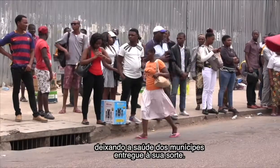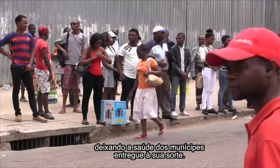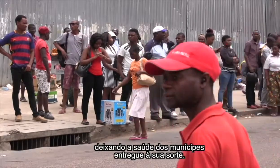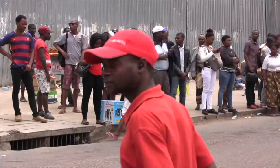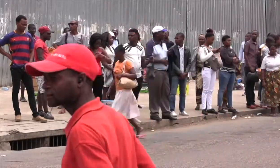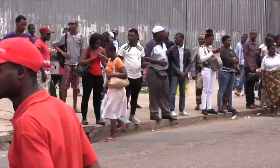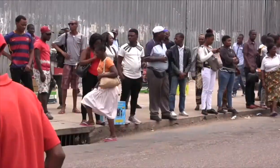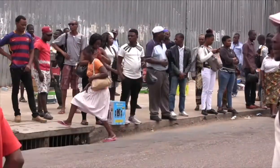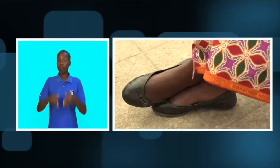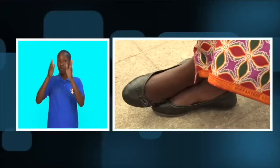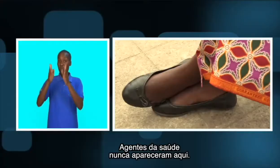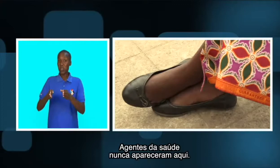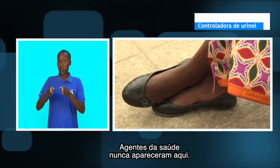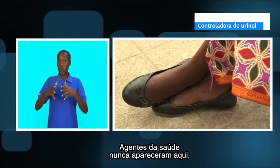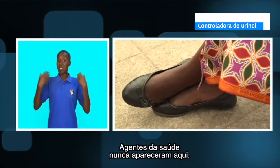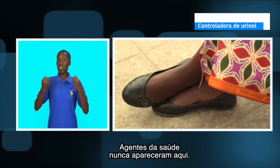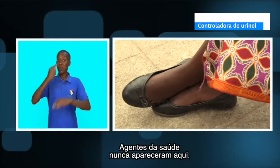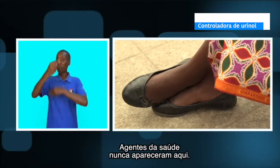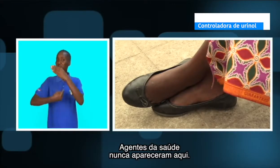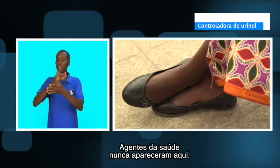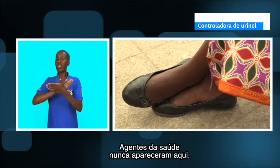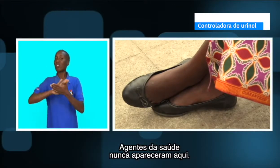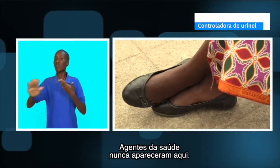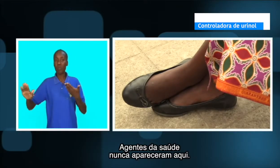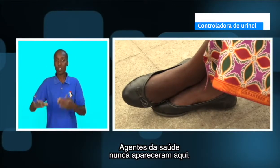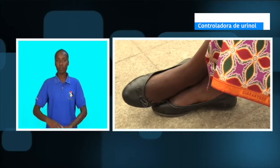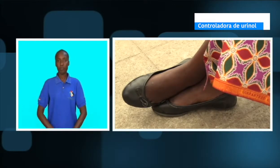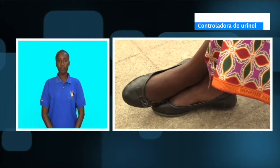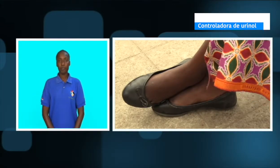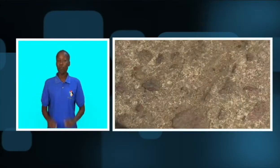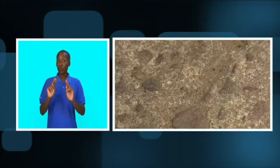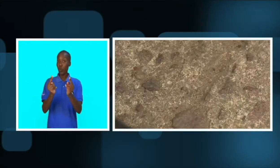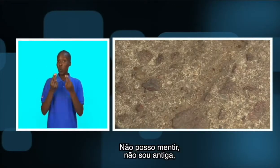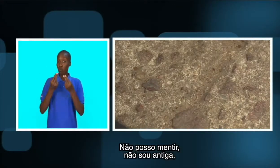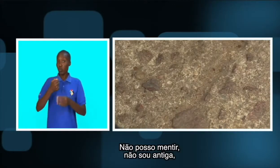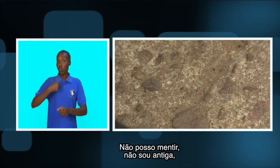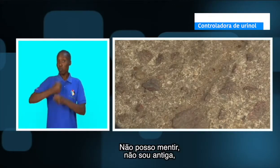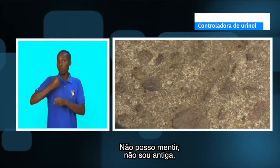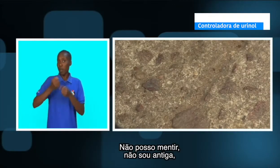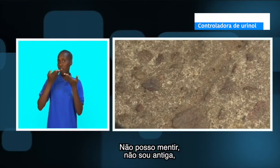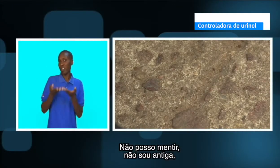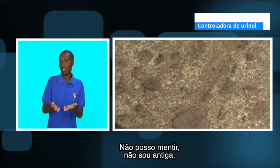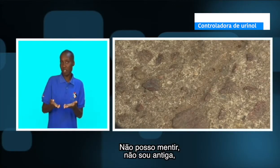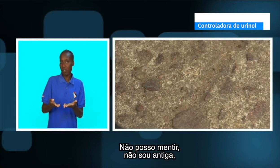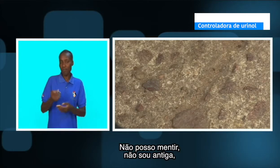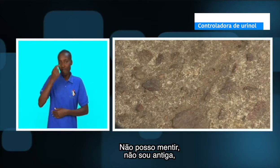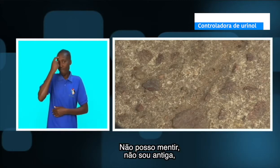a sua sorte. Vocês da saúde nunca apareceram aqui. Não posso mentir, não sou antiga,